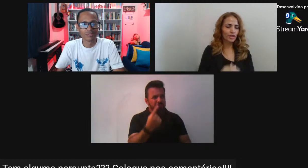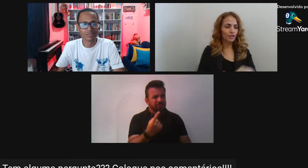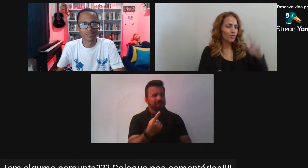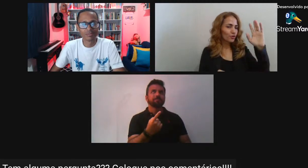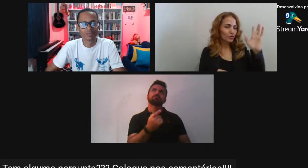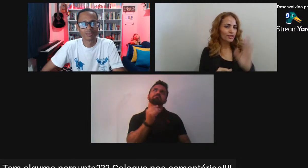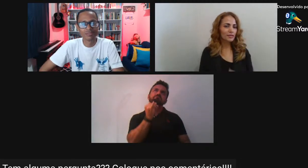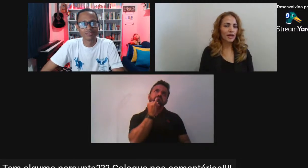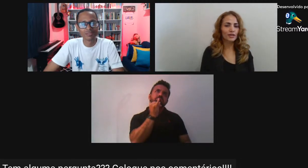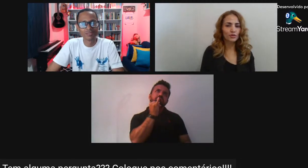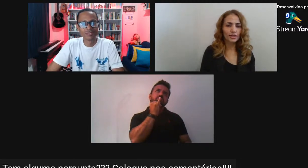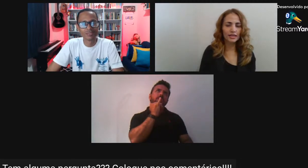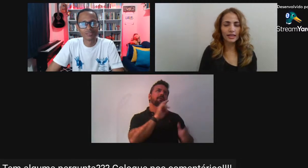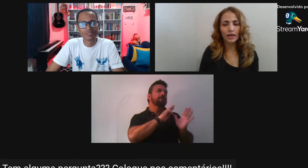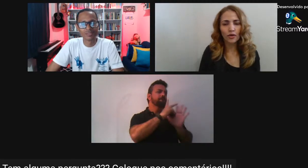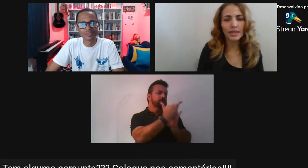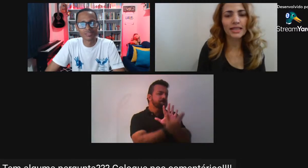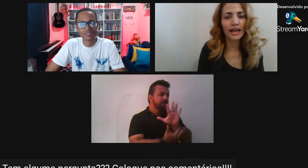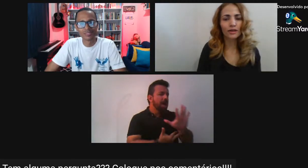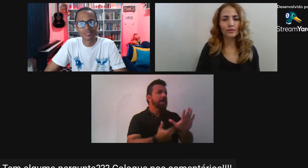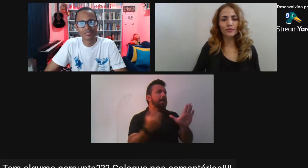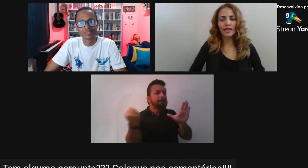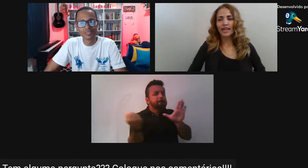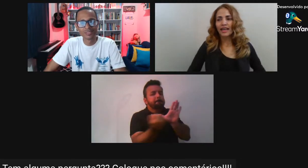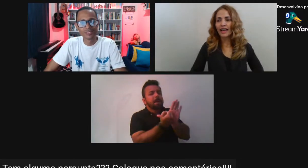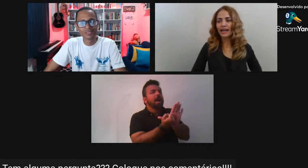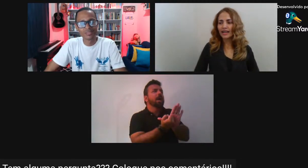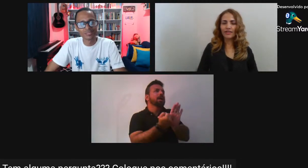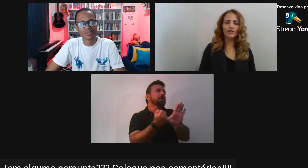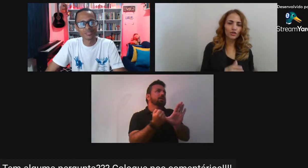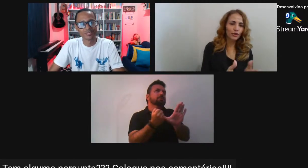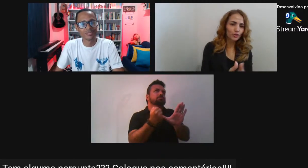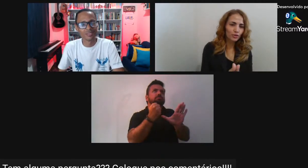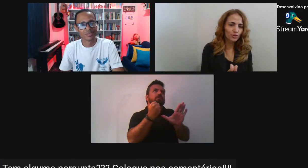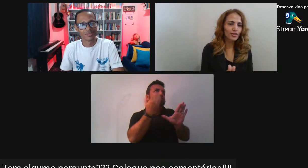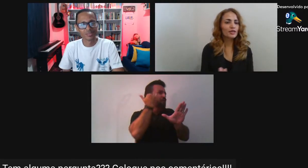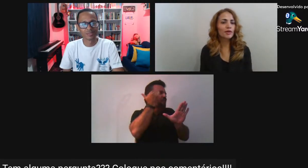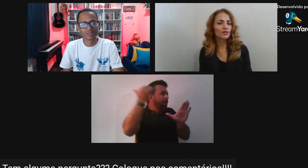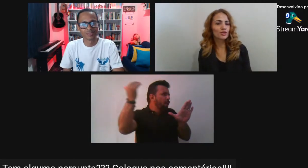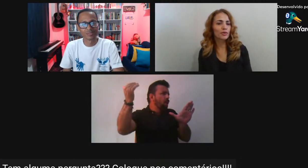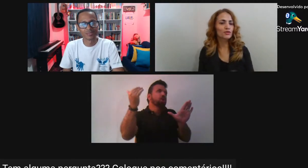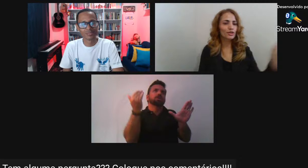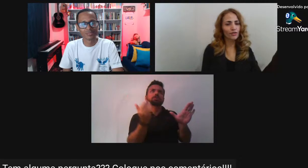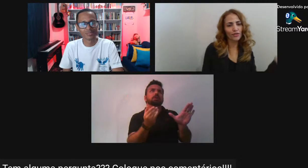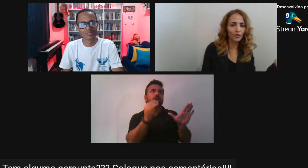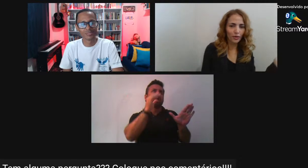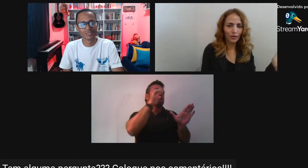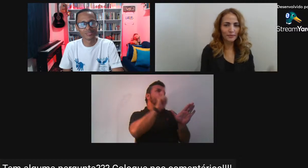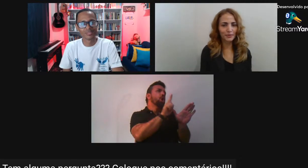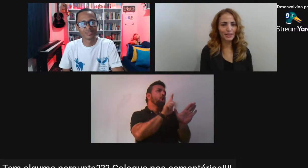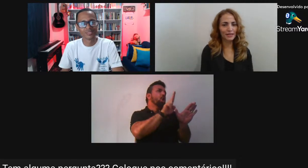E assim por Jean de Goult Essas marcas todas aí Que começaram A ver seus produtos Nas mãos De pessoas que viviam No morro Por exemplo